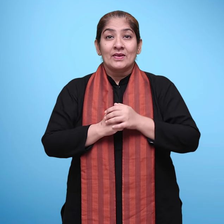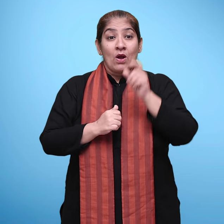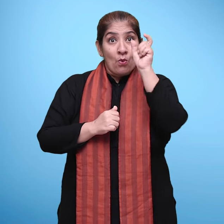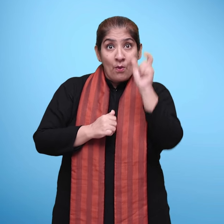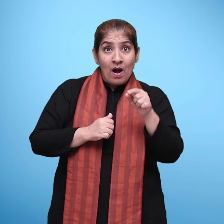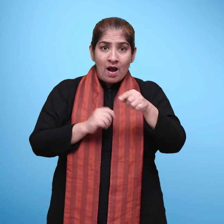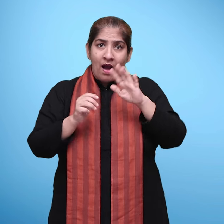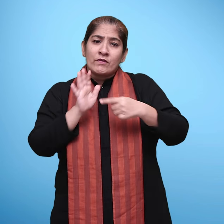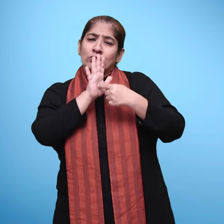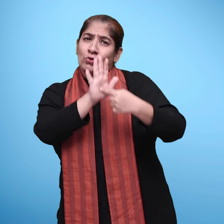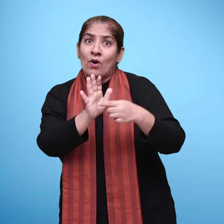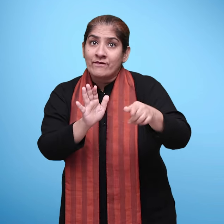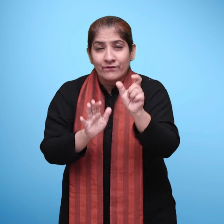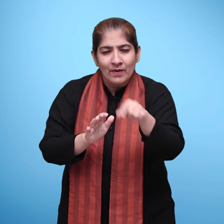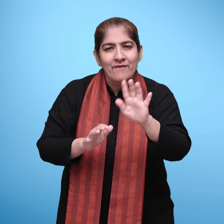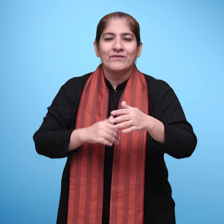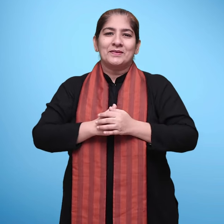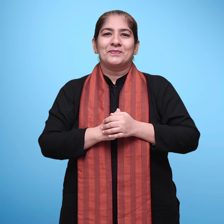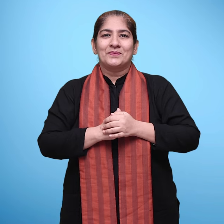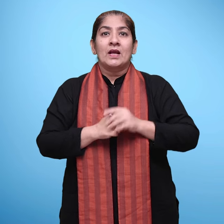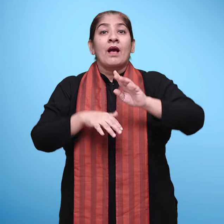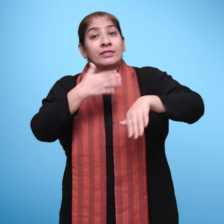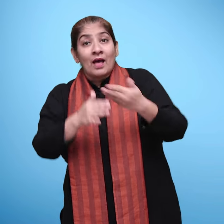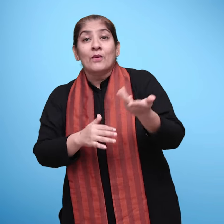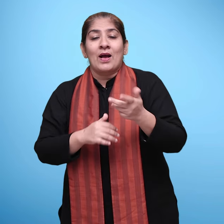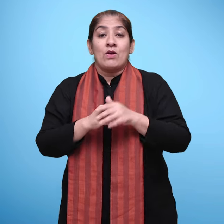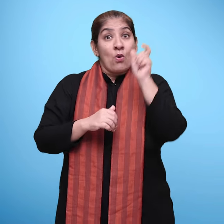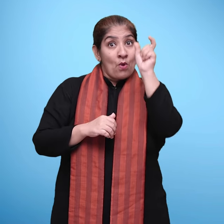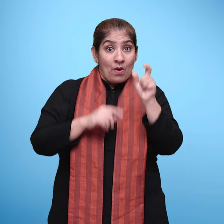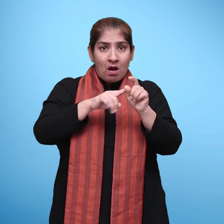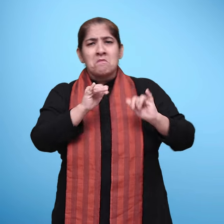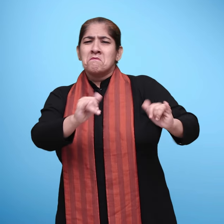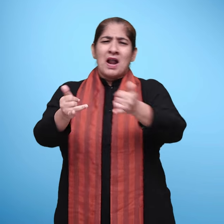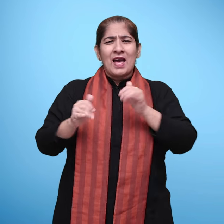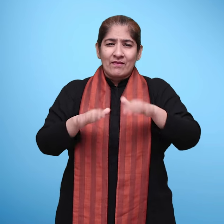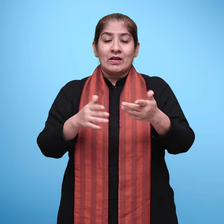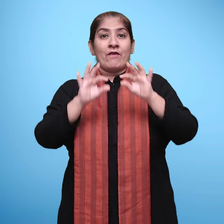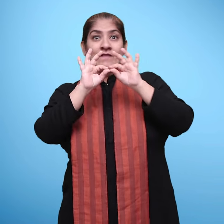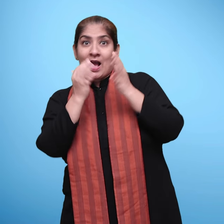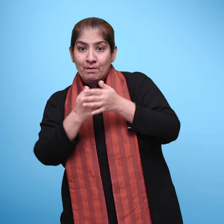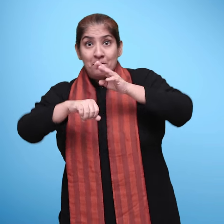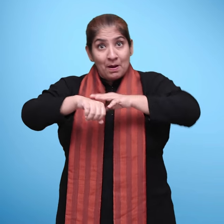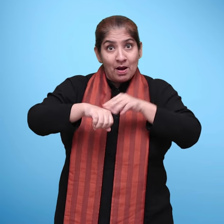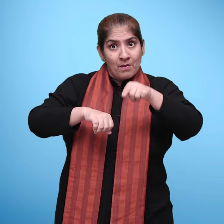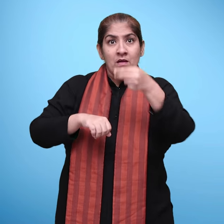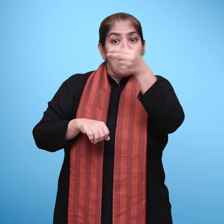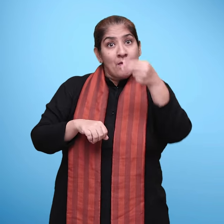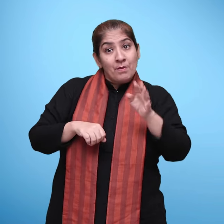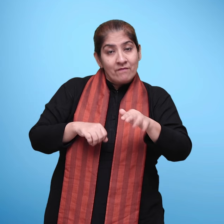भाई, मा, शब्दों के प्रिंट रूप से परचित कराया गया है शब्दों का खेल में परिवार के सदस्यों के